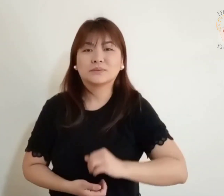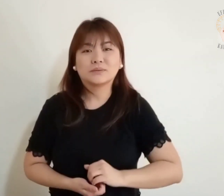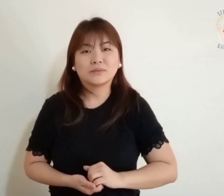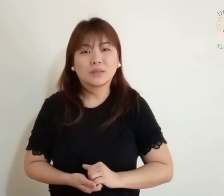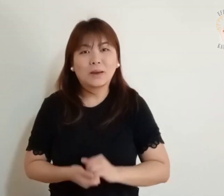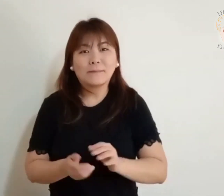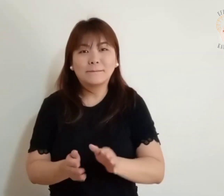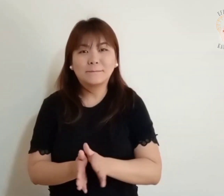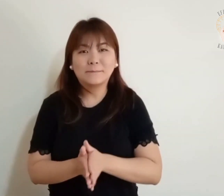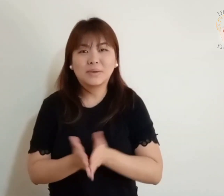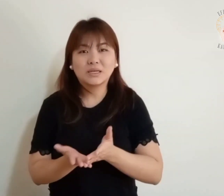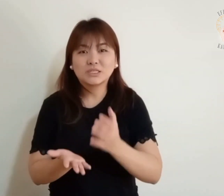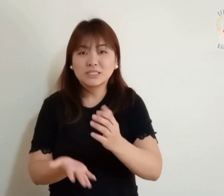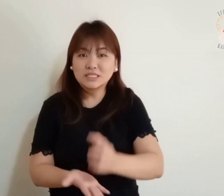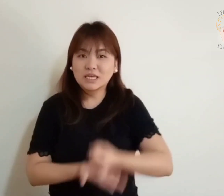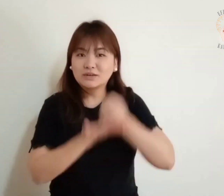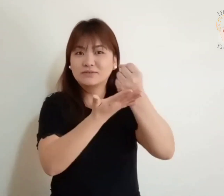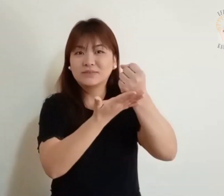Palavra Da salvação